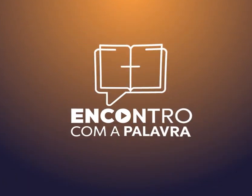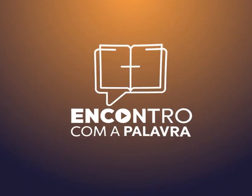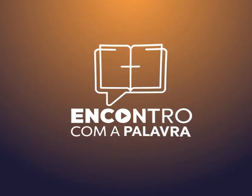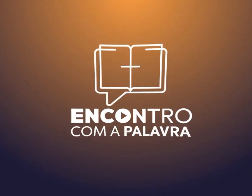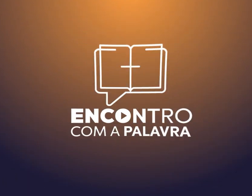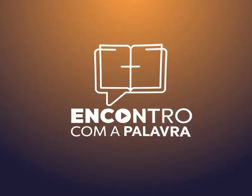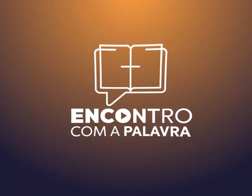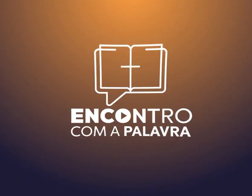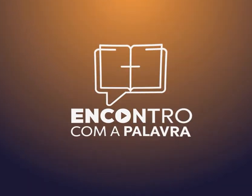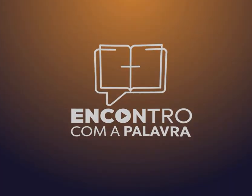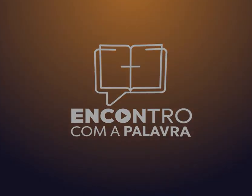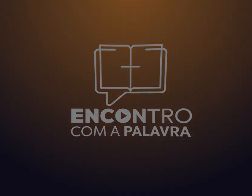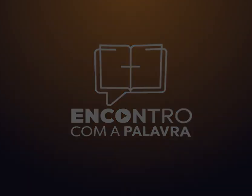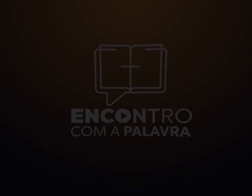Música Música Música